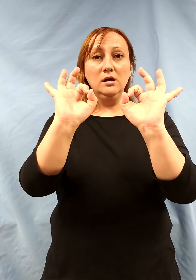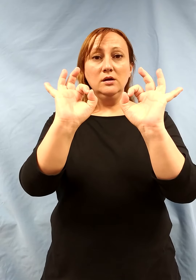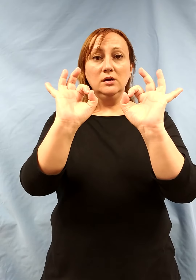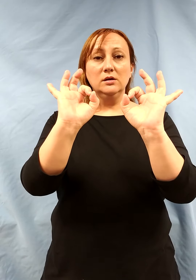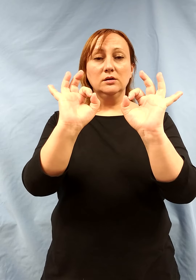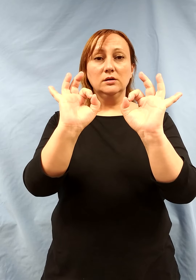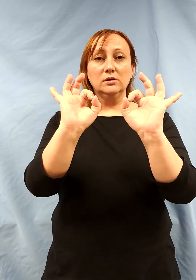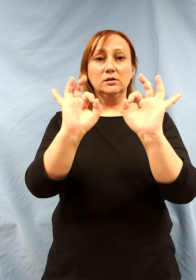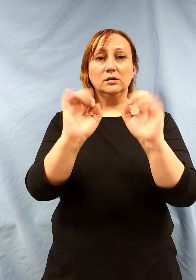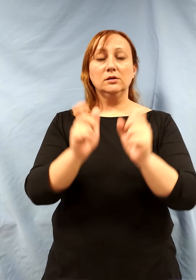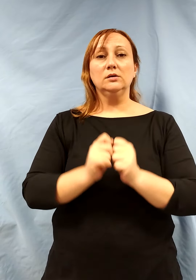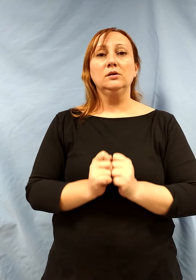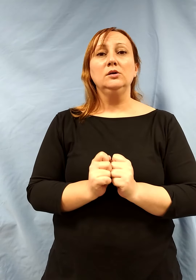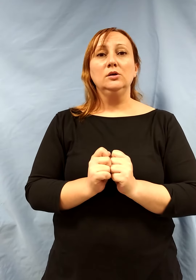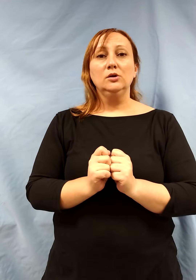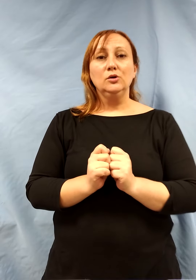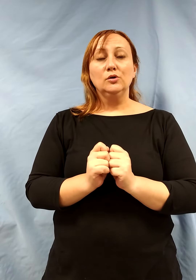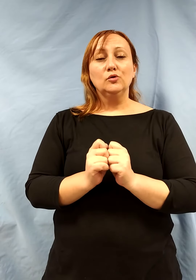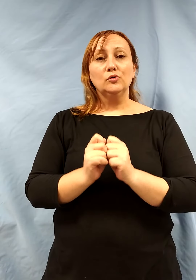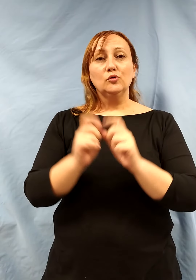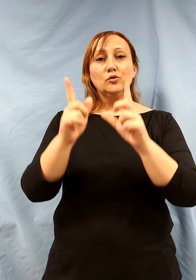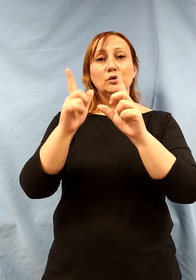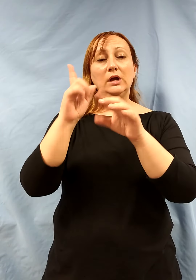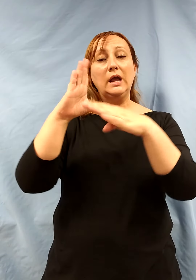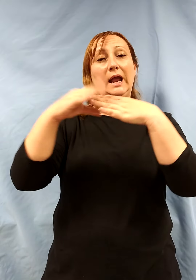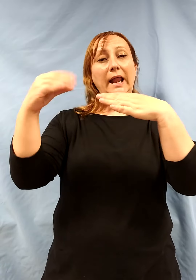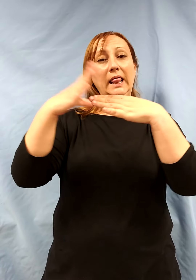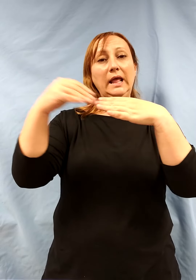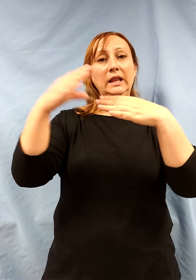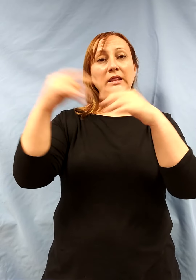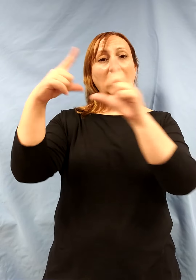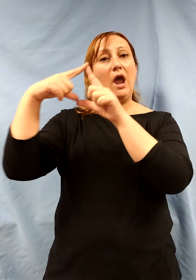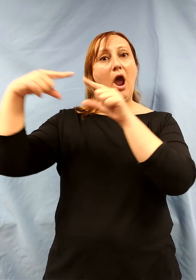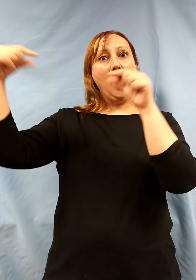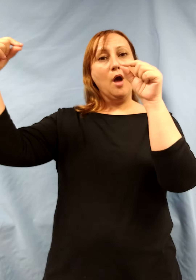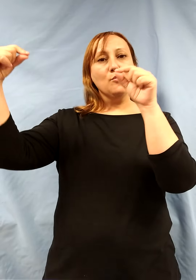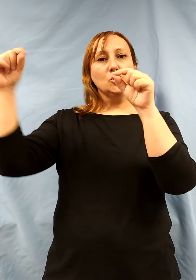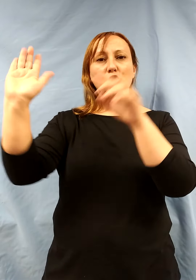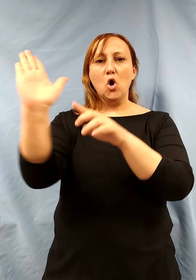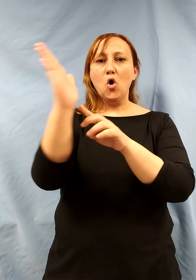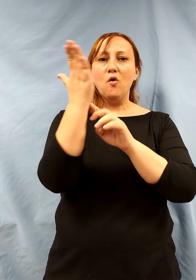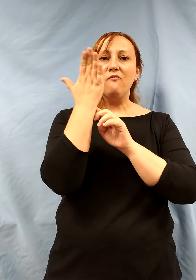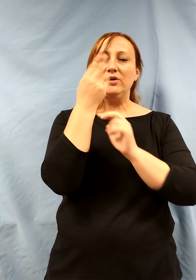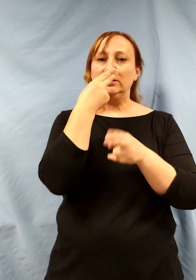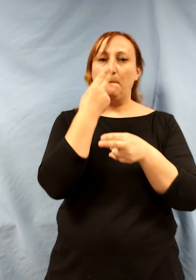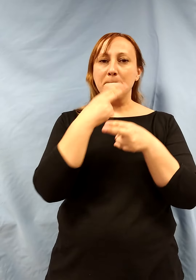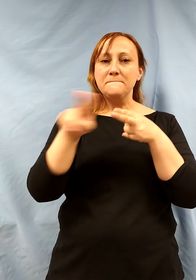Recibió una curiosa oferta de un cliente japonés en su restaurante de San Pau